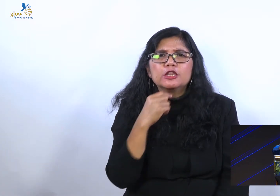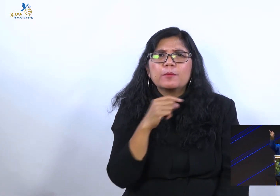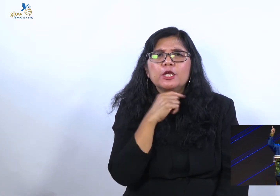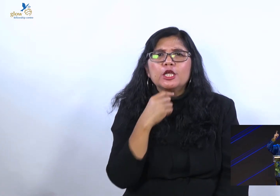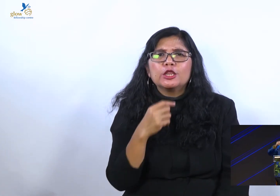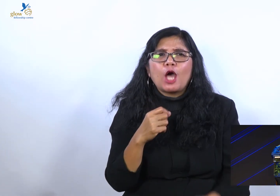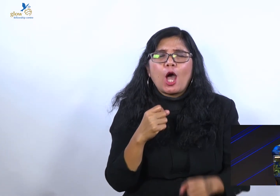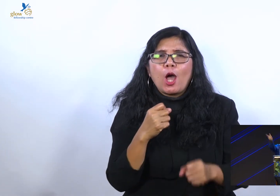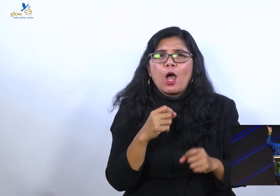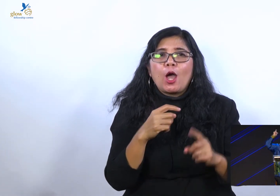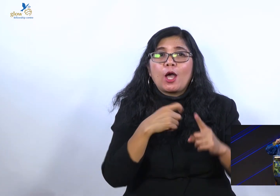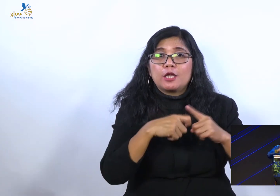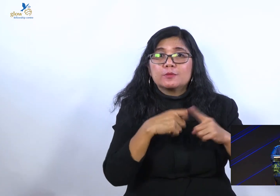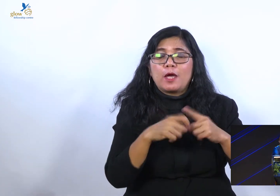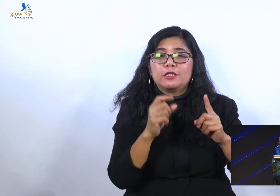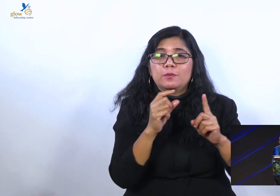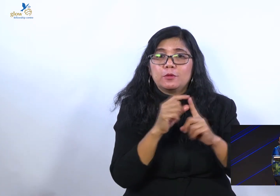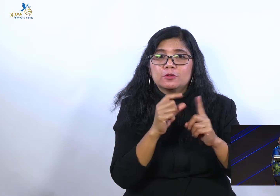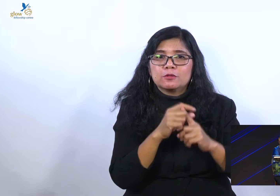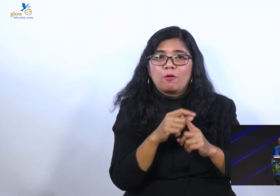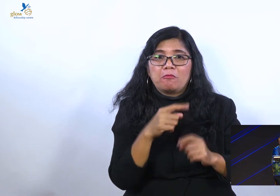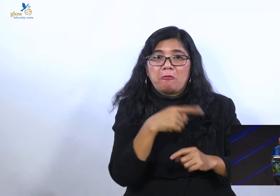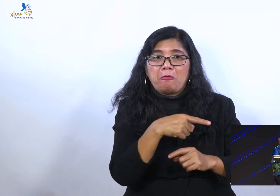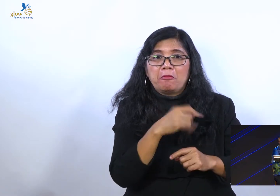bahasa roh. Langsung diserang. Langsung disikat.